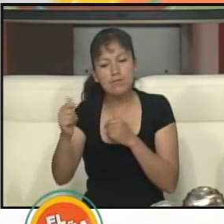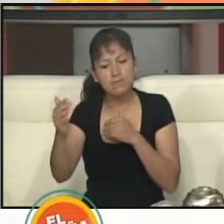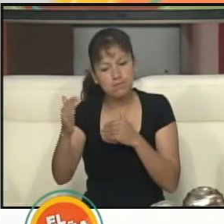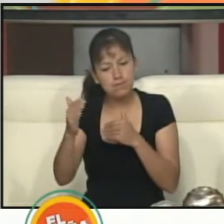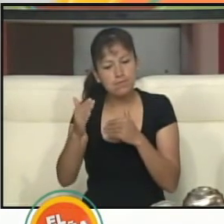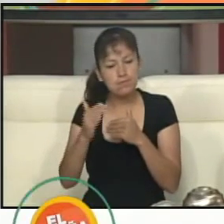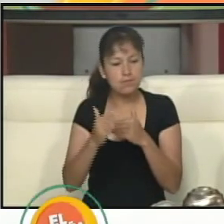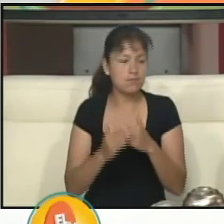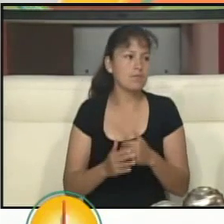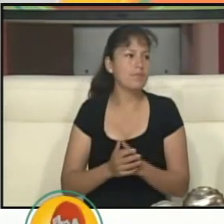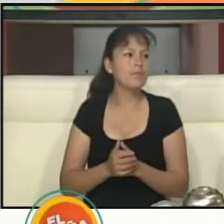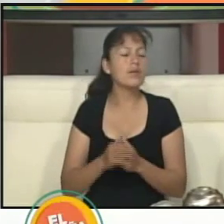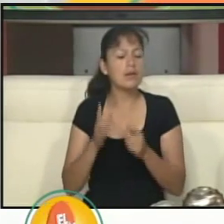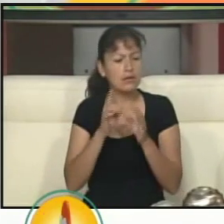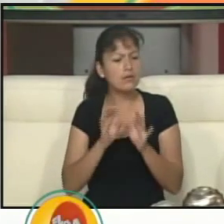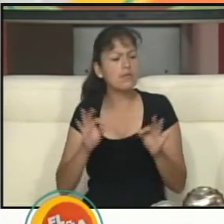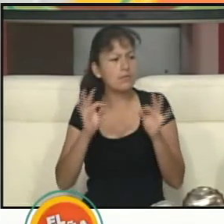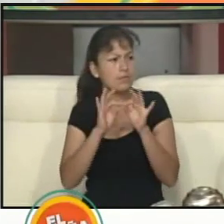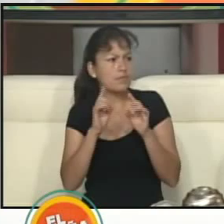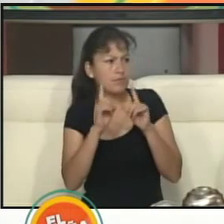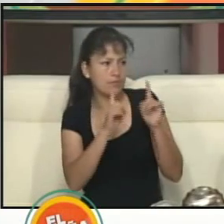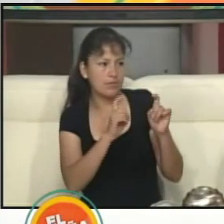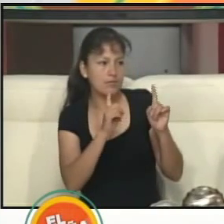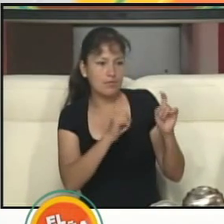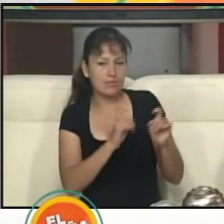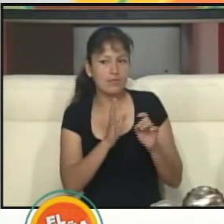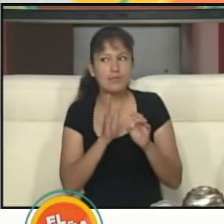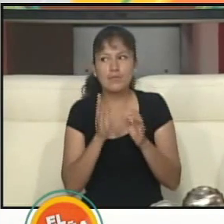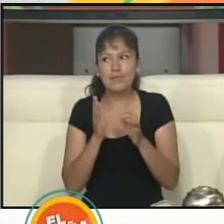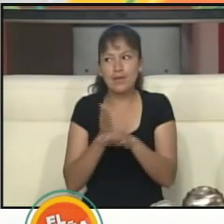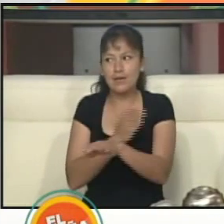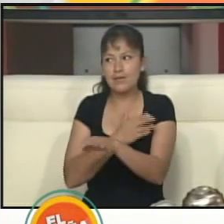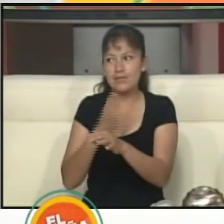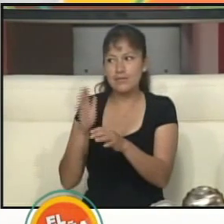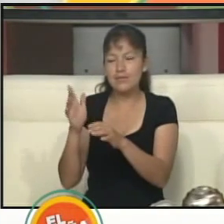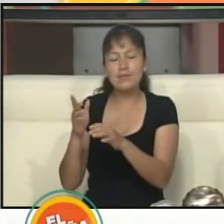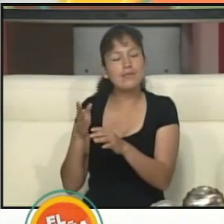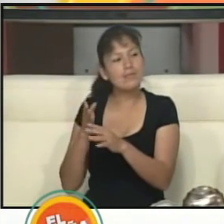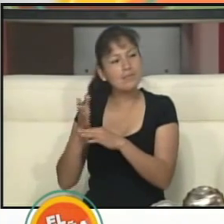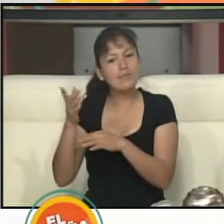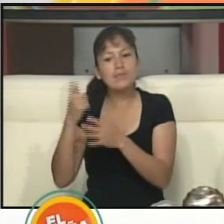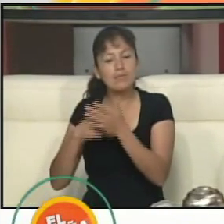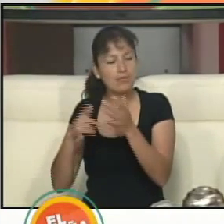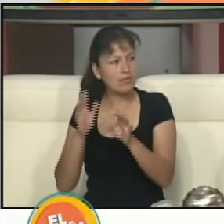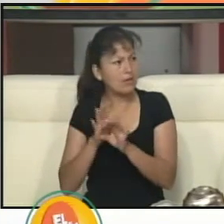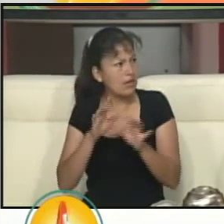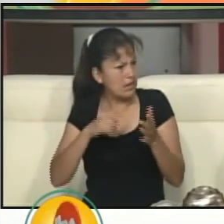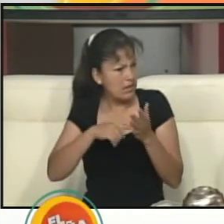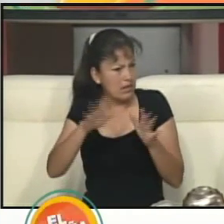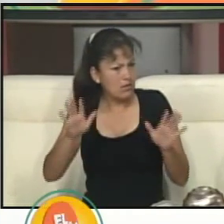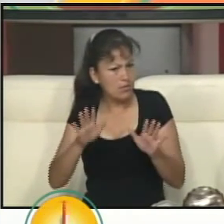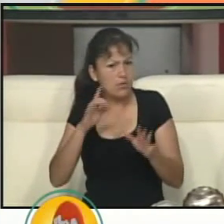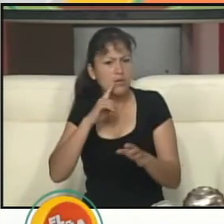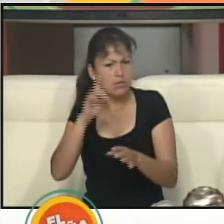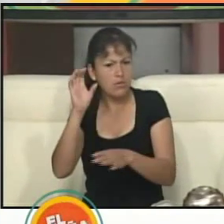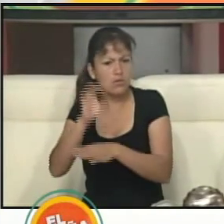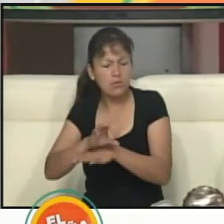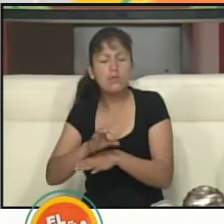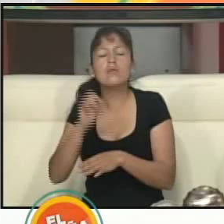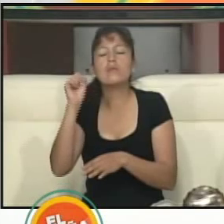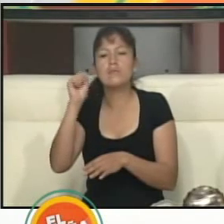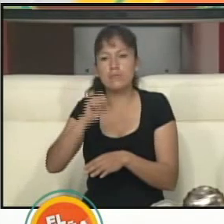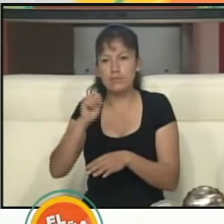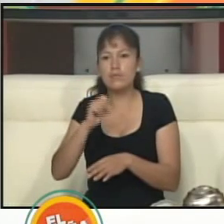a ver, algunas preguntas importantes antes de pasar a la simulación de la votación. ¿Para este domingo es obligatorio el voto o no es obligatorio? Es